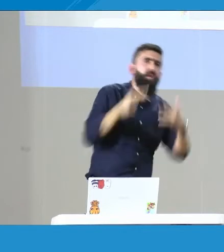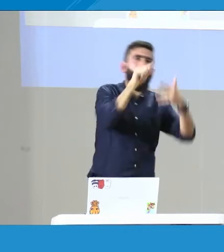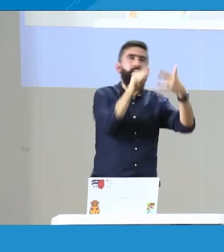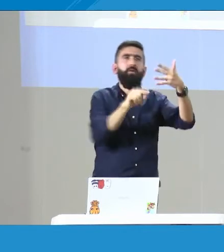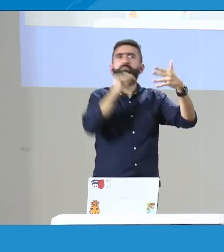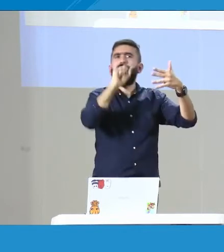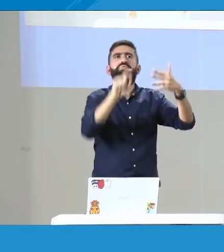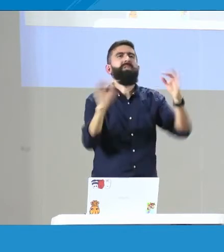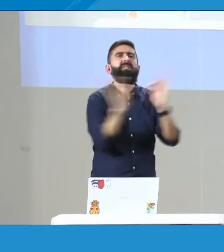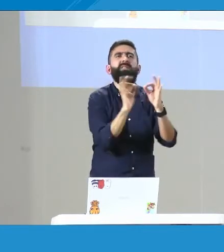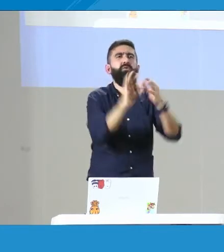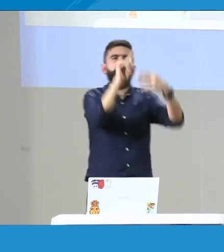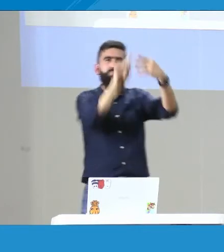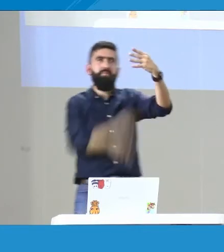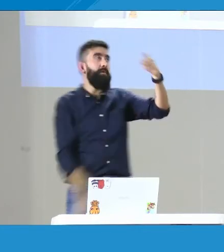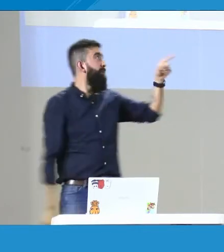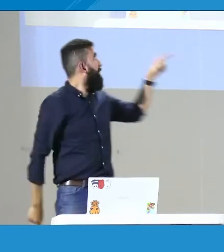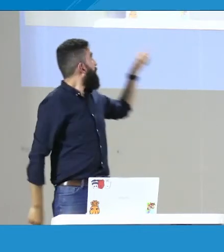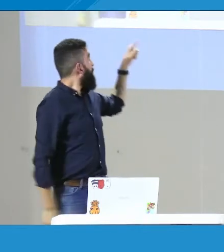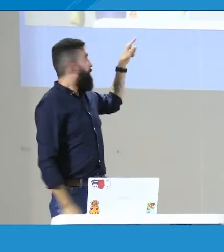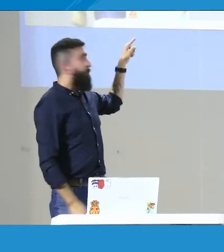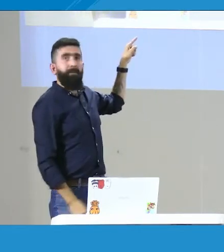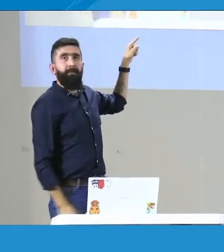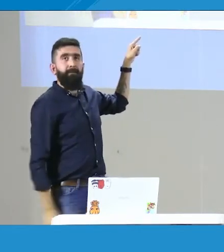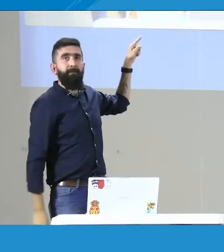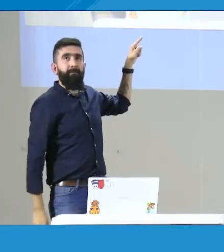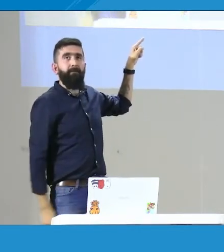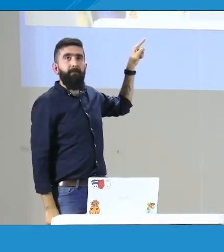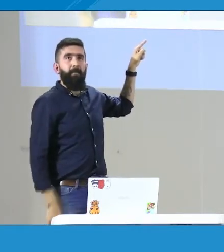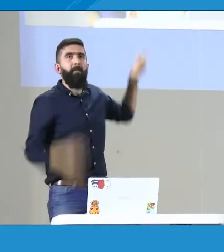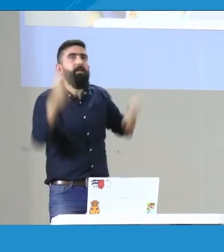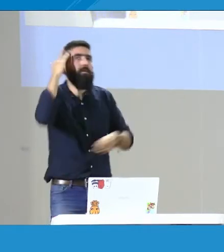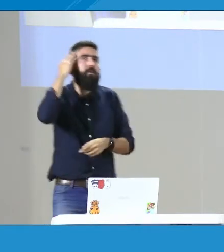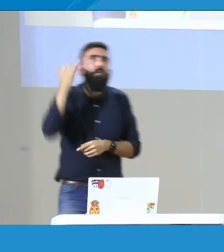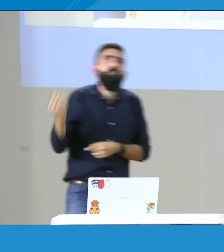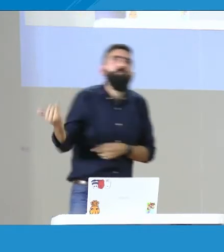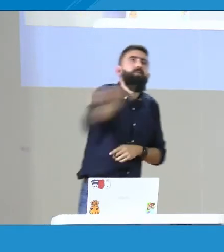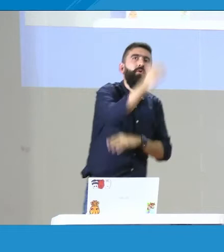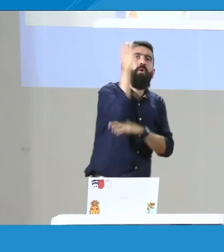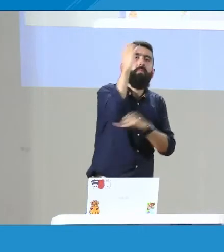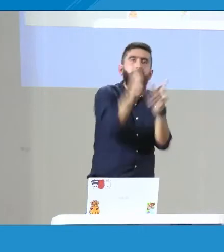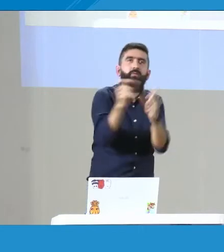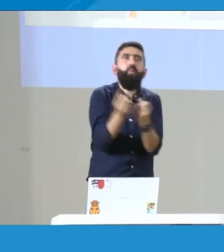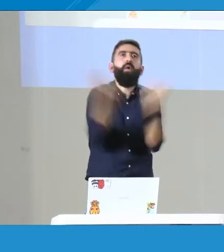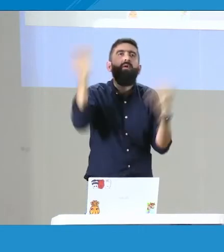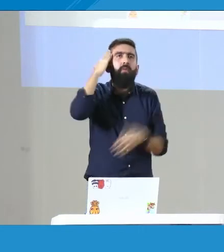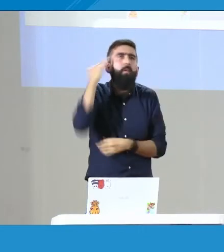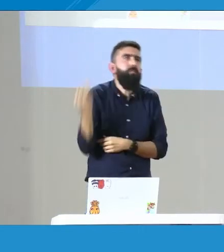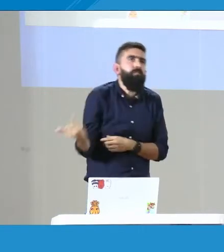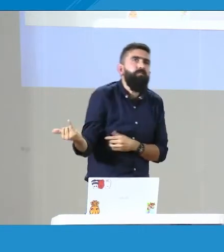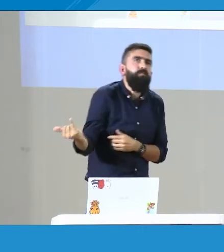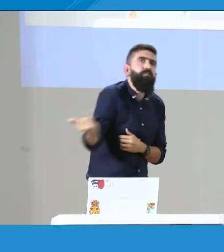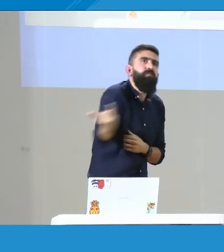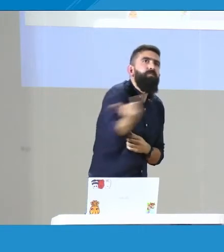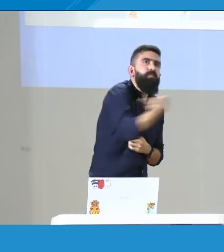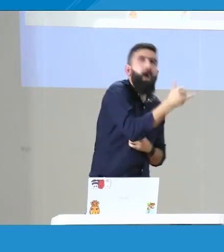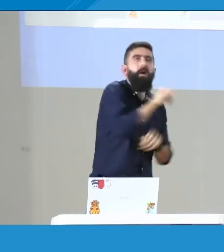¿En qué estrato vive usted? Son de esas preguntas que están en esa primera línea de investigación. Eso es importante saber